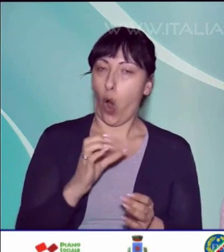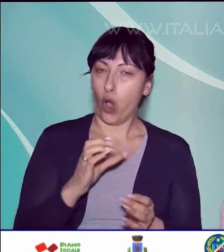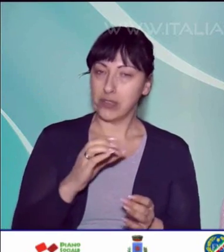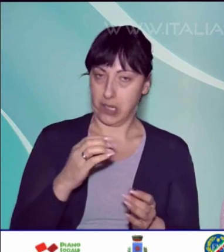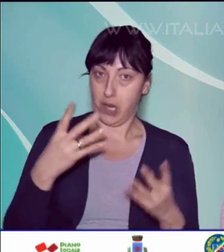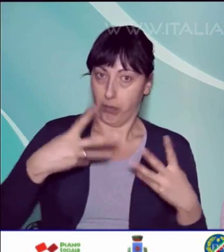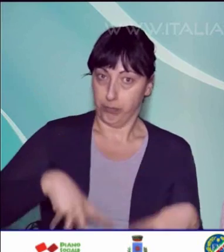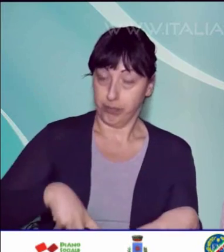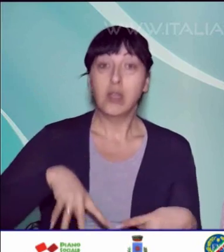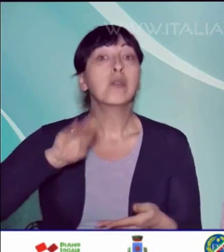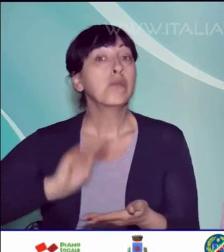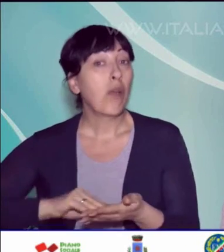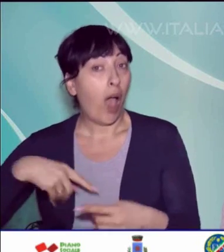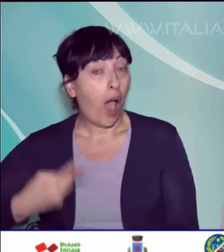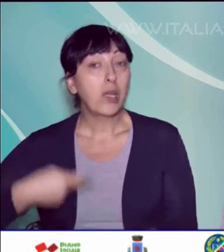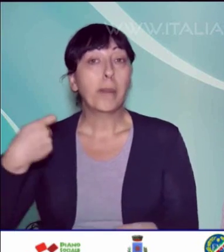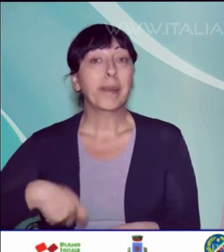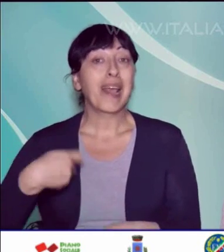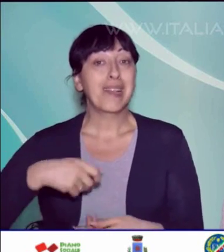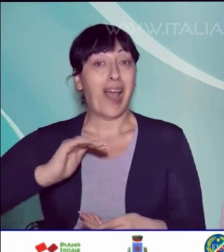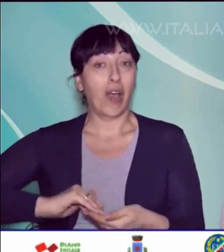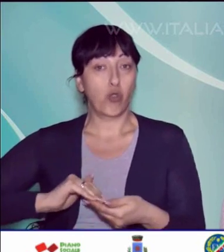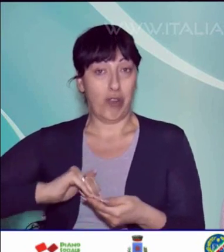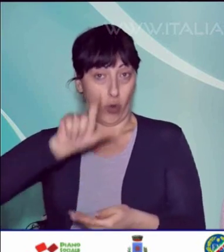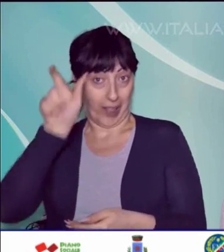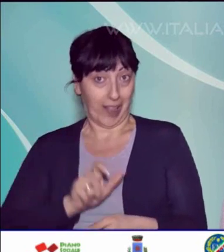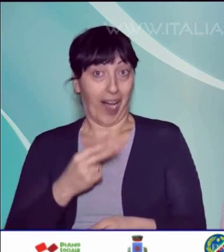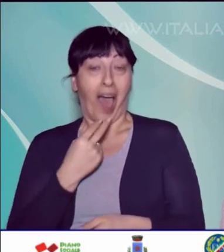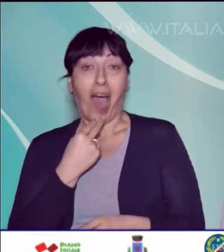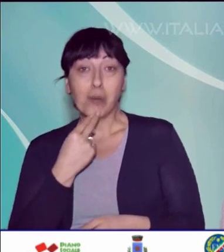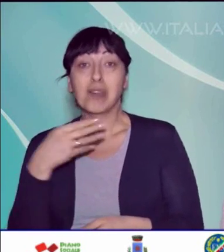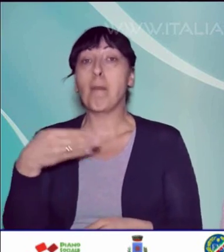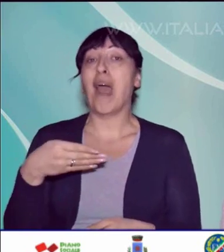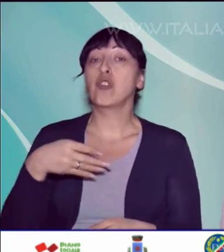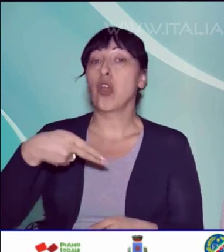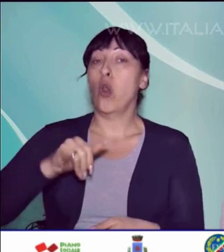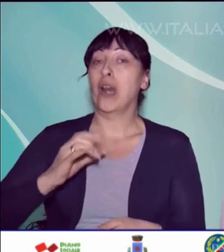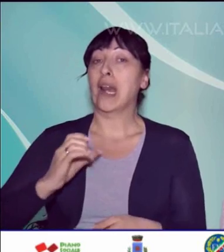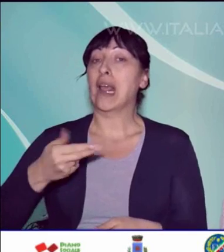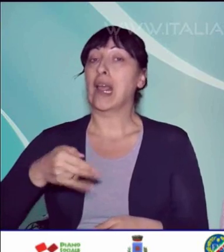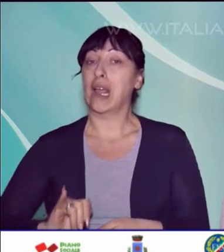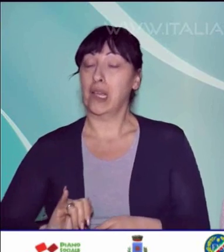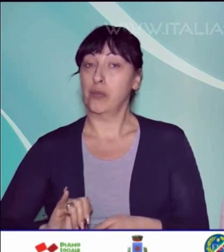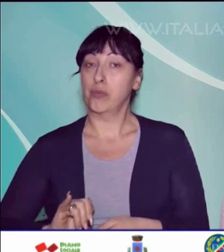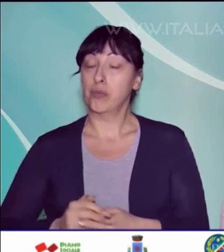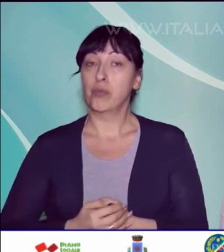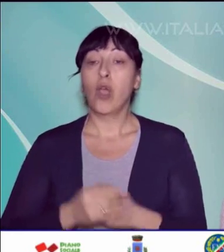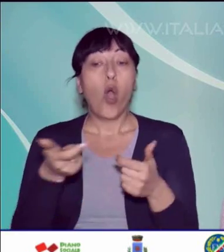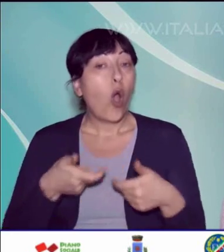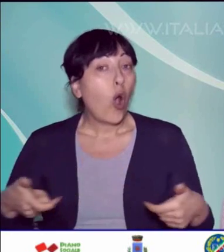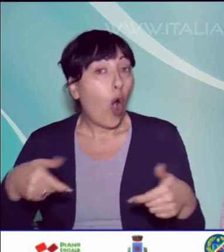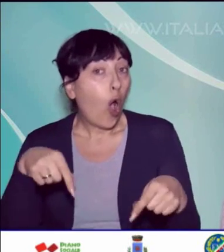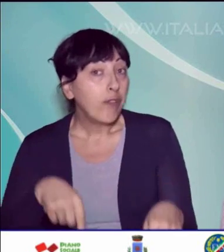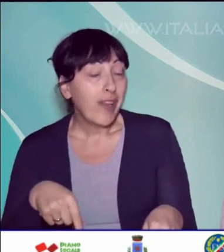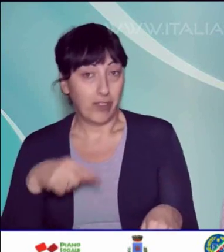alla presenza del presidente dell'Associazione Italiana Arbitri, Marcello Nicchi. Il convegno,